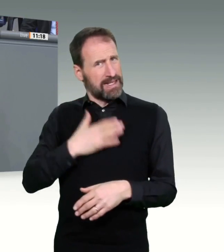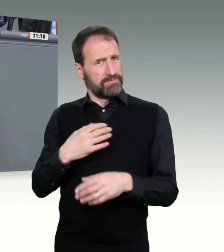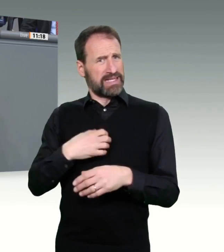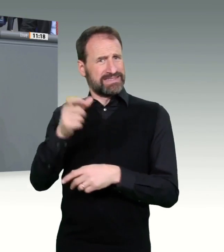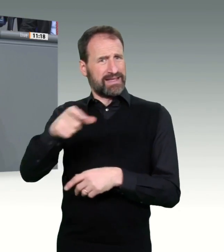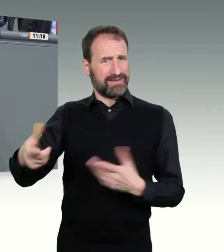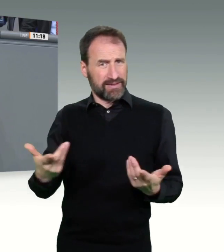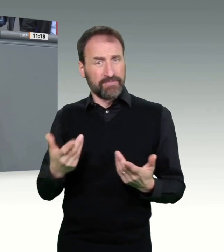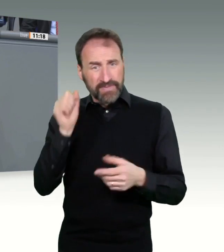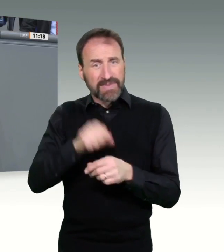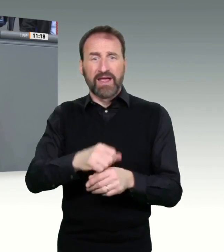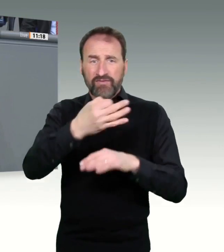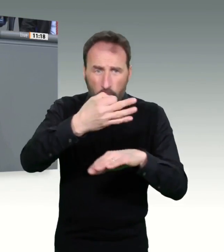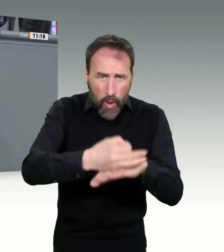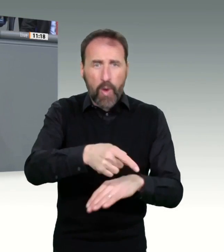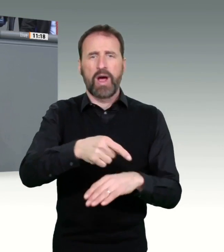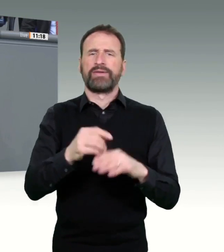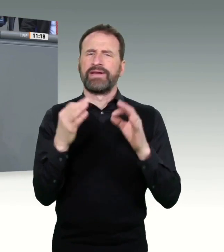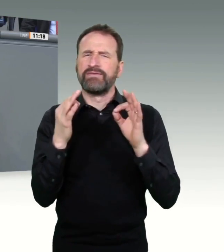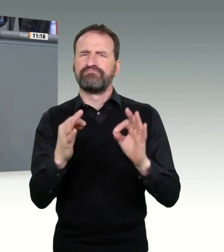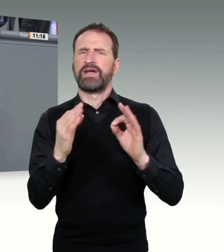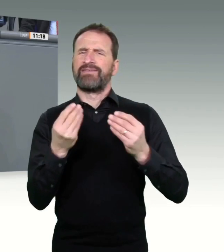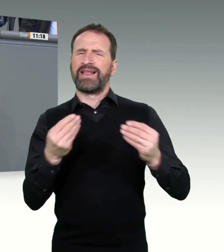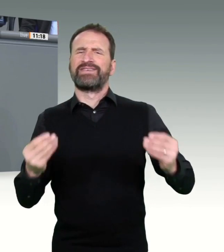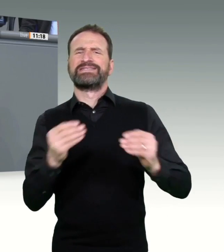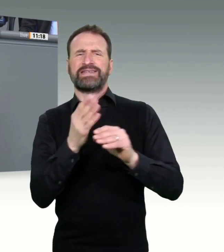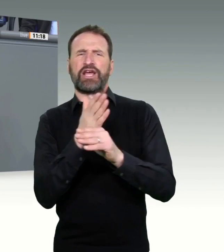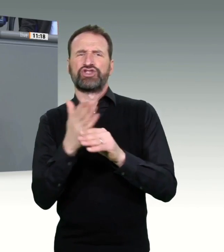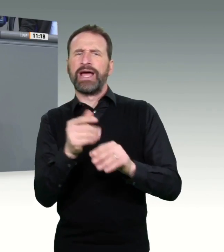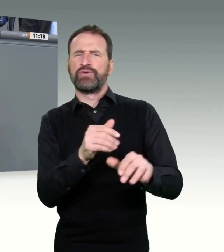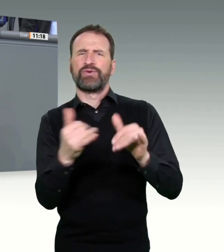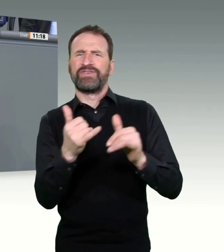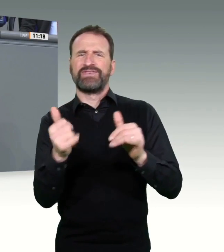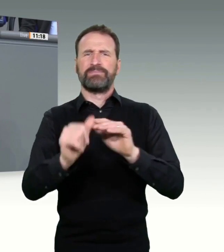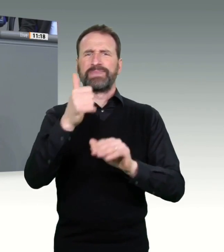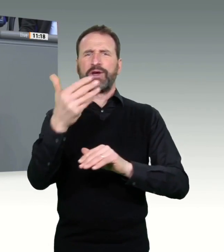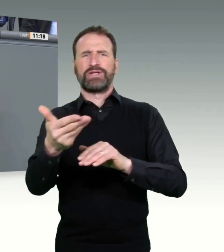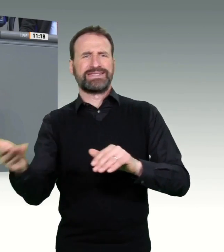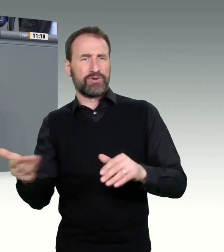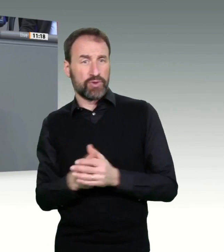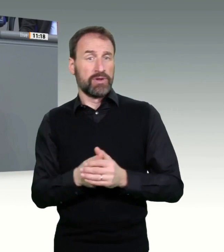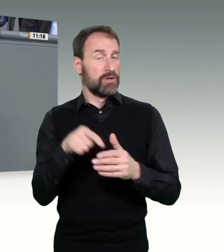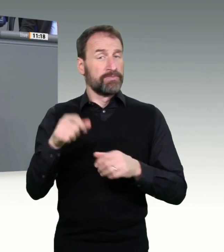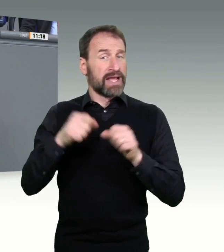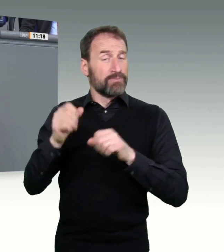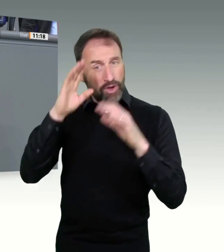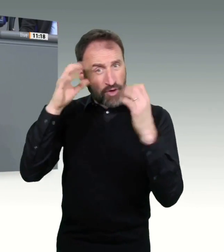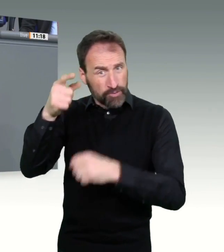ambulant tätigen Ärzte erfordert aber auch entsprechende Regelungen in der Impfverordnung. Da brauchen wir jetzt, lieber Herr Minister